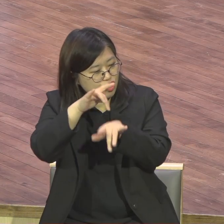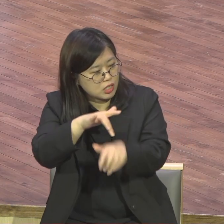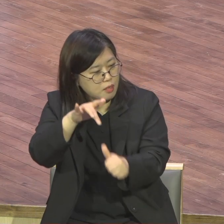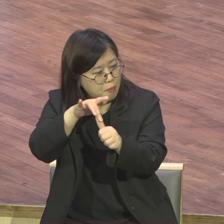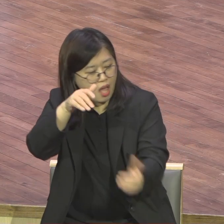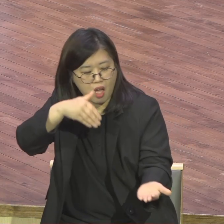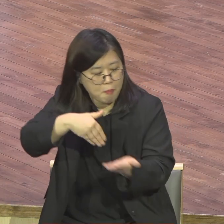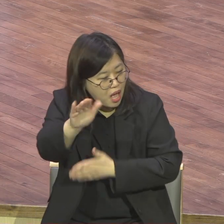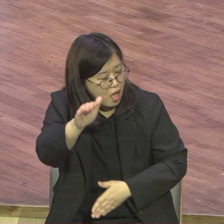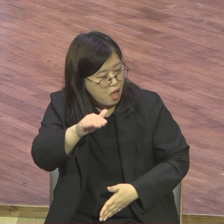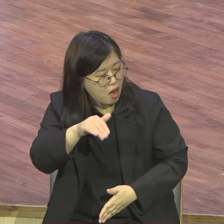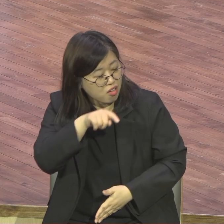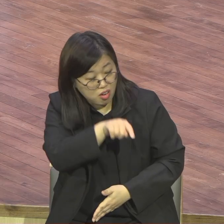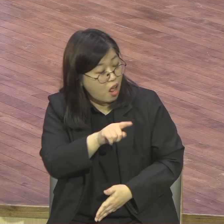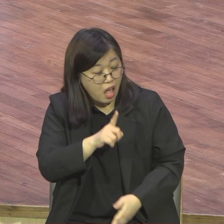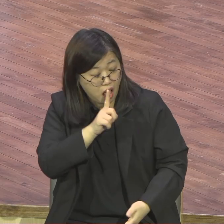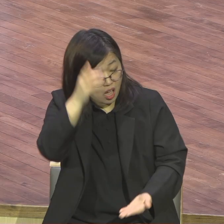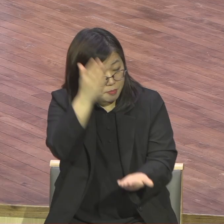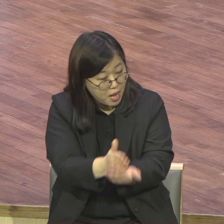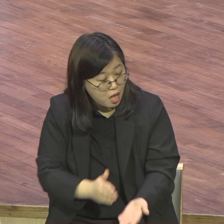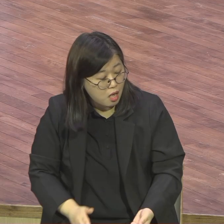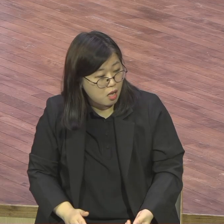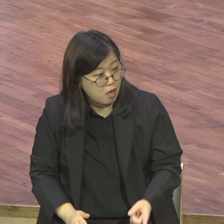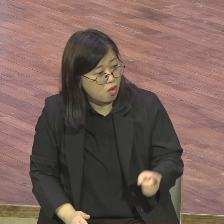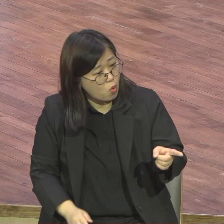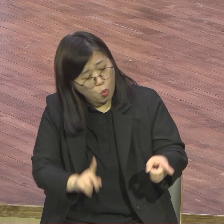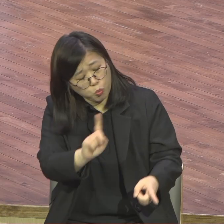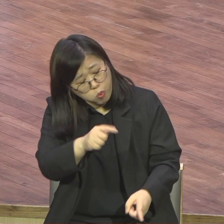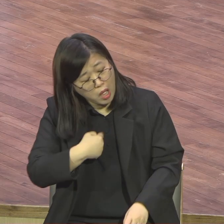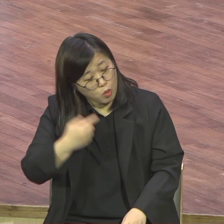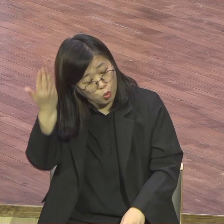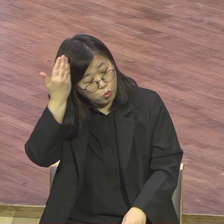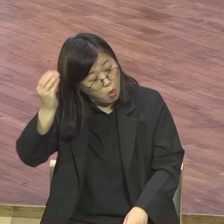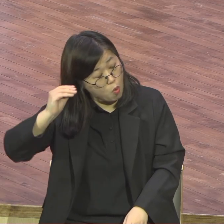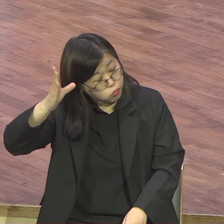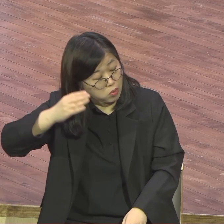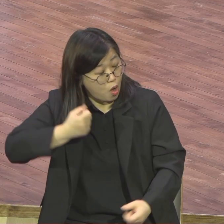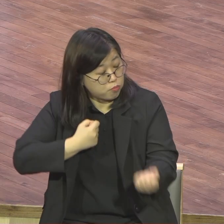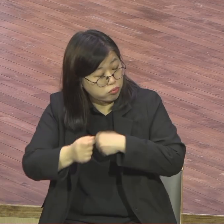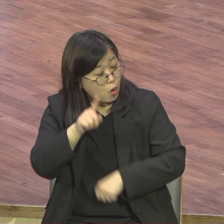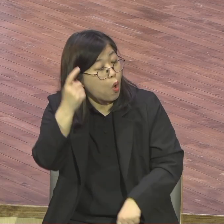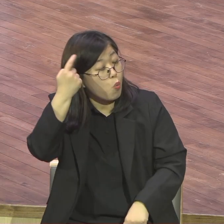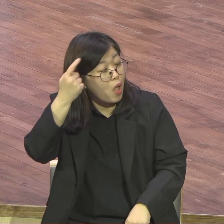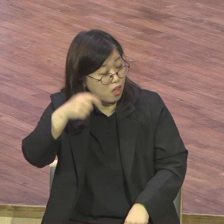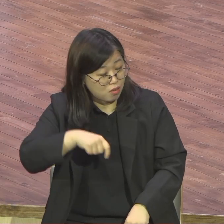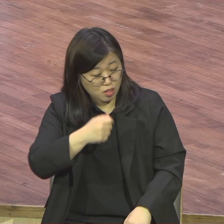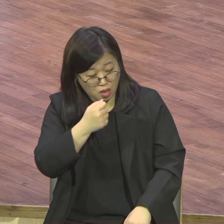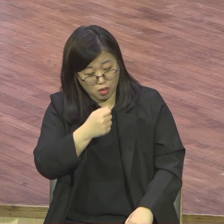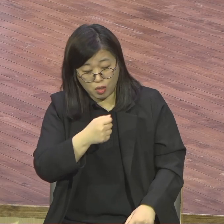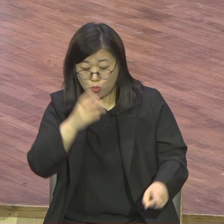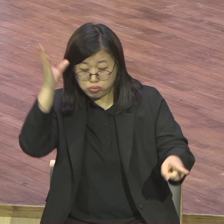그런 비난을 받으면서 크래프트 박사가 한 말이 있습니다 그게 무슨 말이냐 그들은